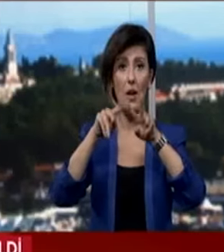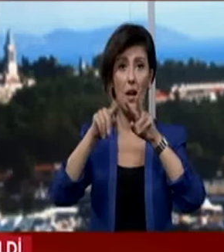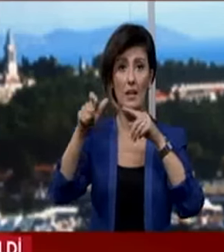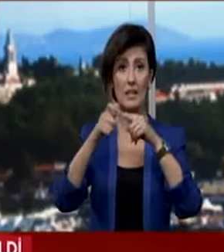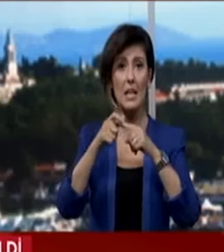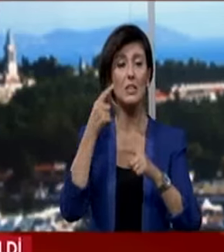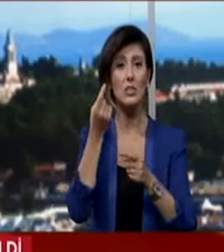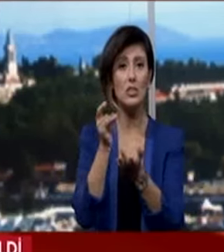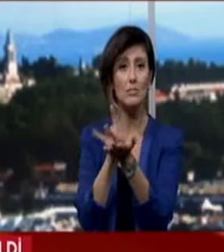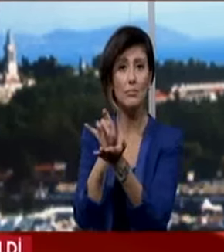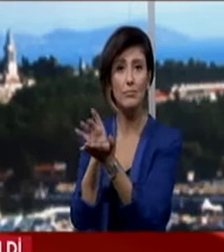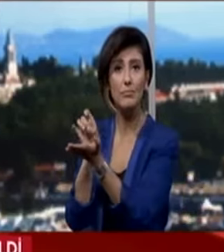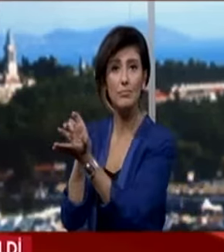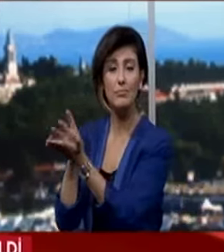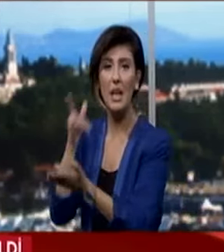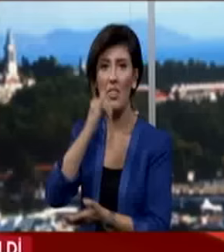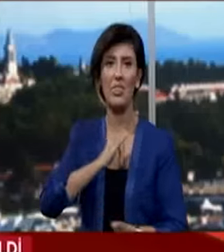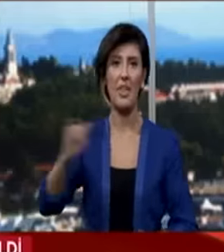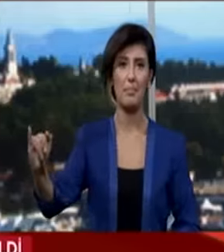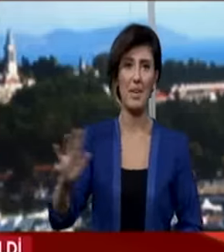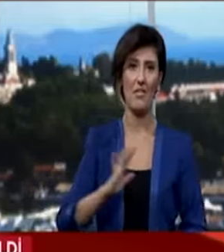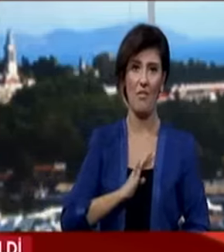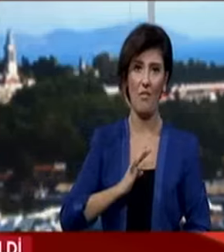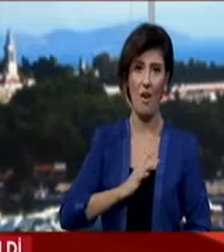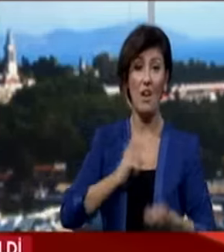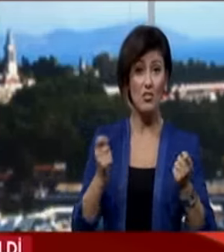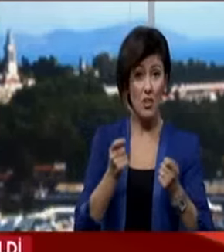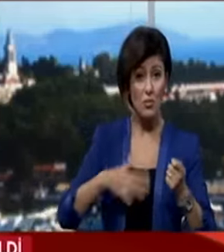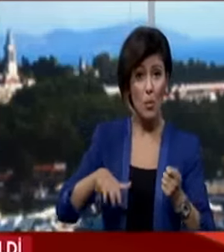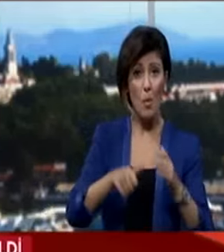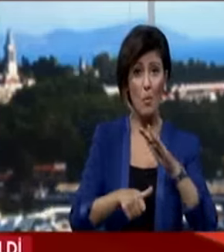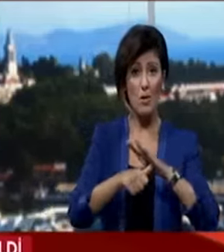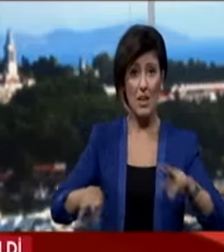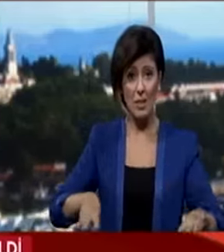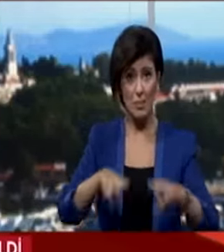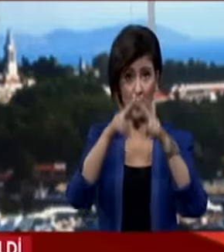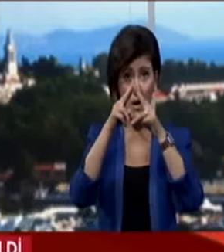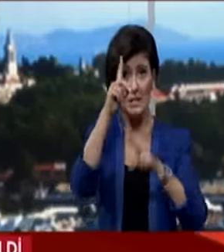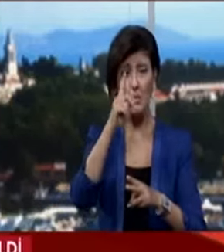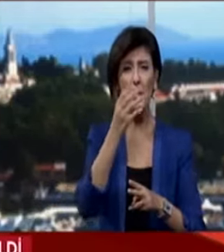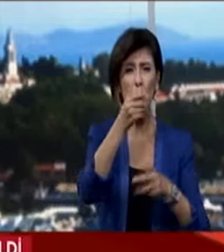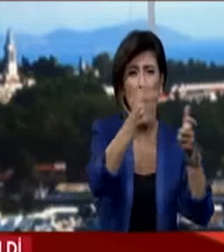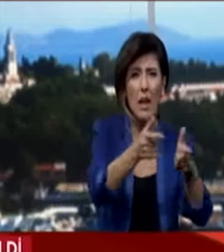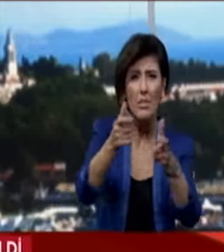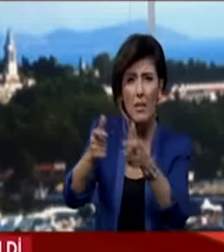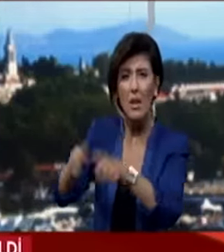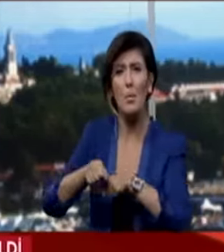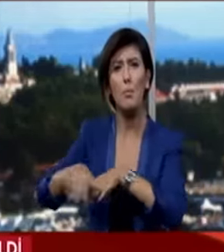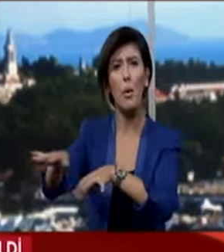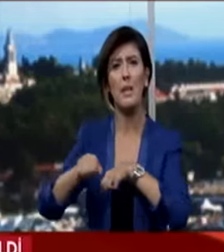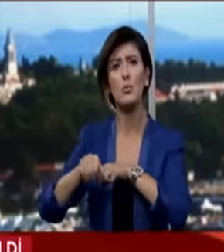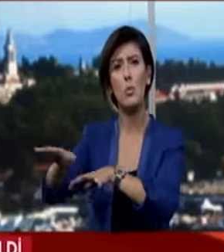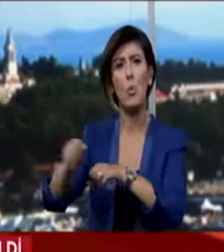kararları tepki çekiyor. Air France çalışanları başkent Paris başta olmak üzere birçok kentte işten çıkarmaları